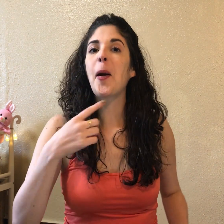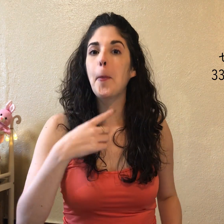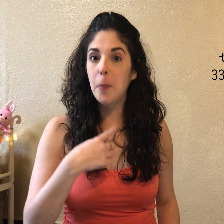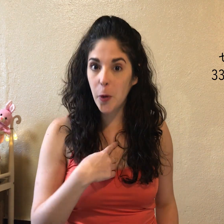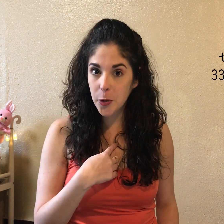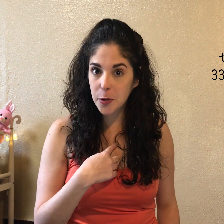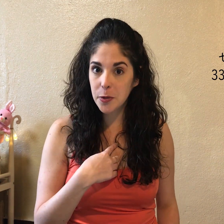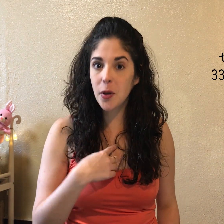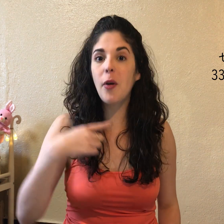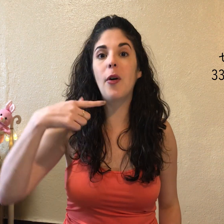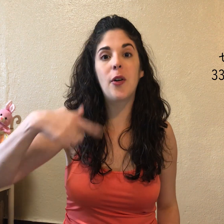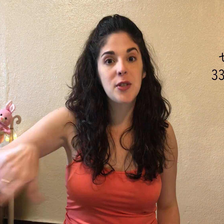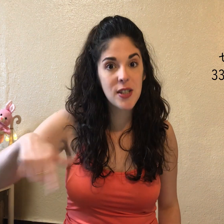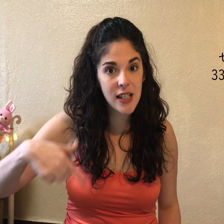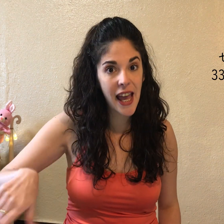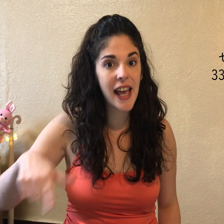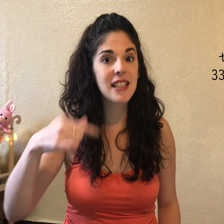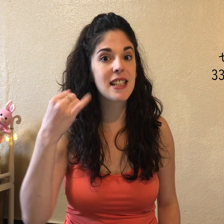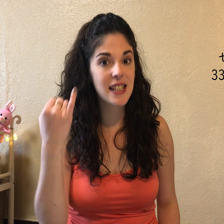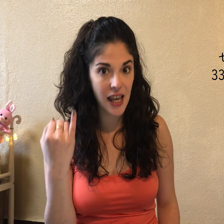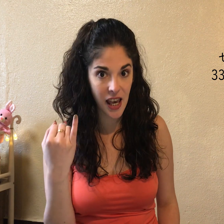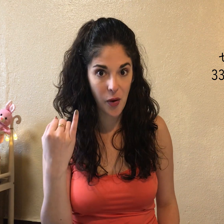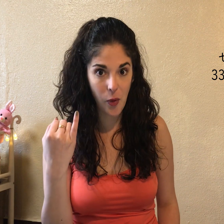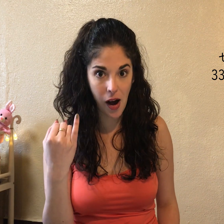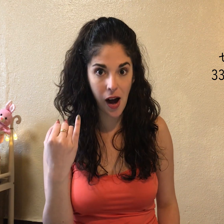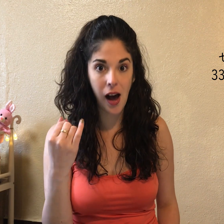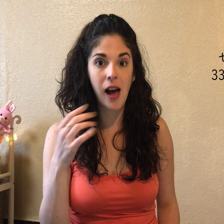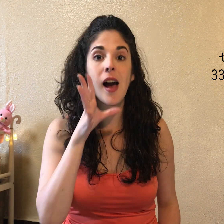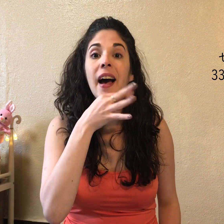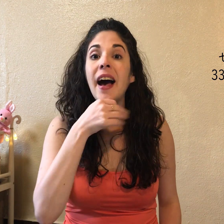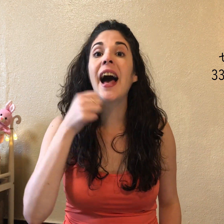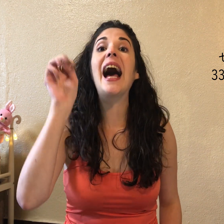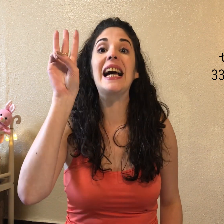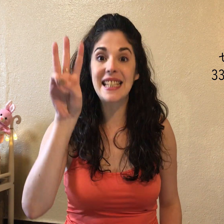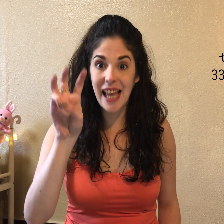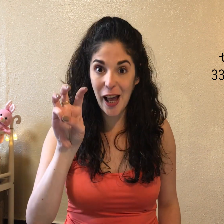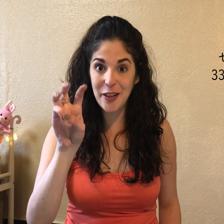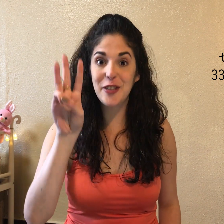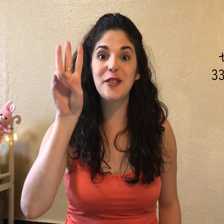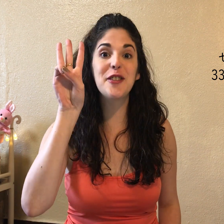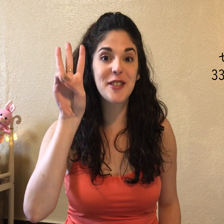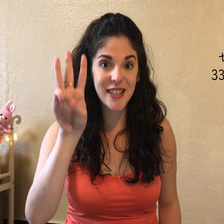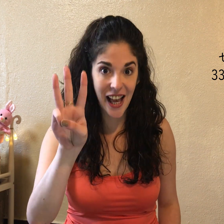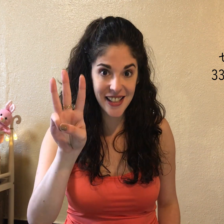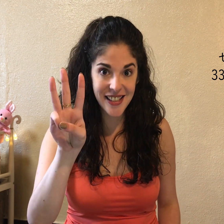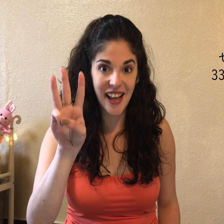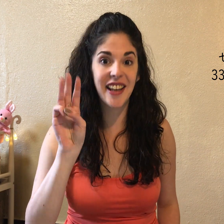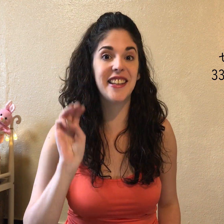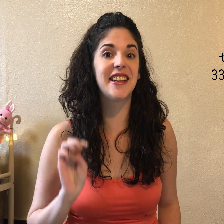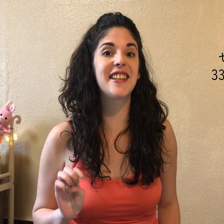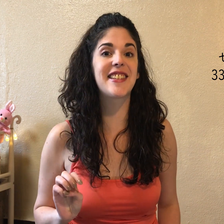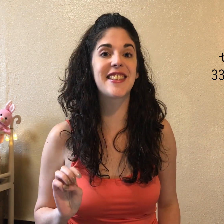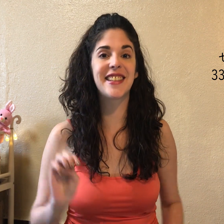Boku no sensei wa sanju san sai desu.